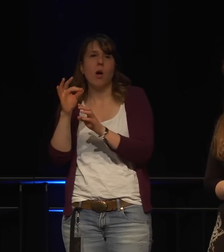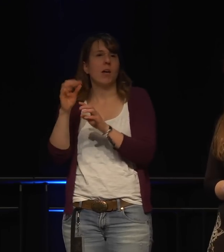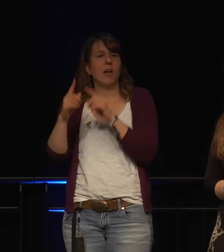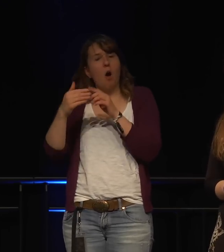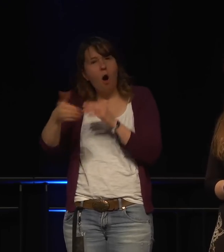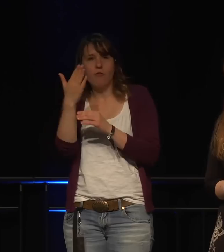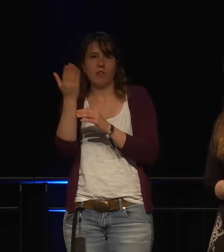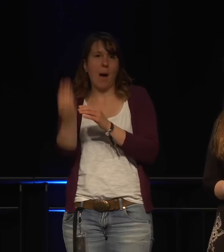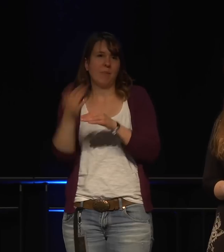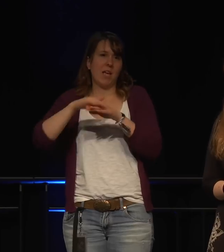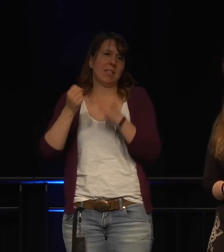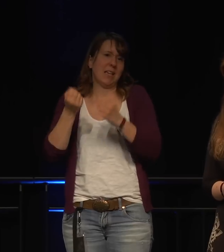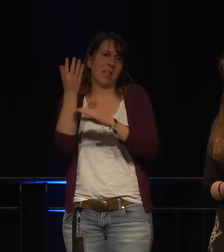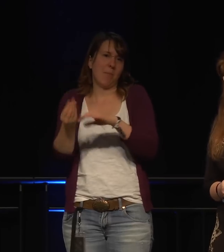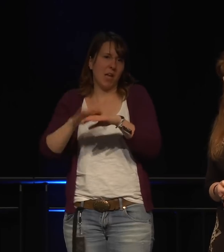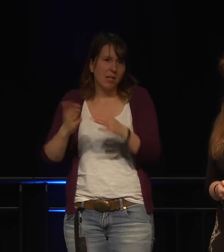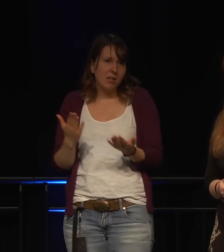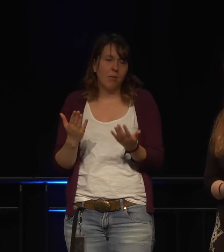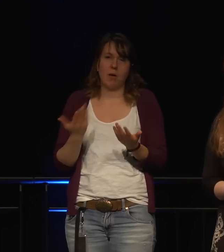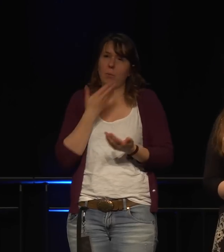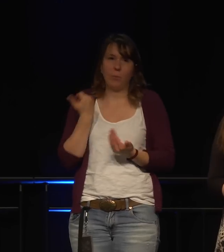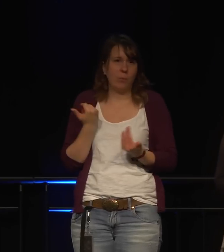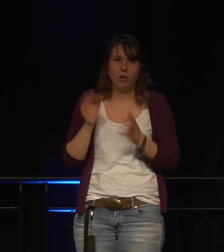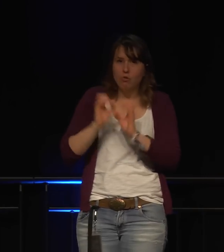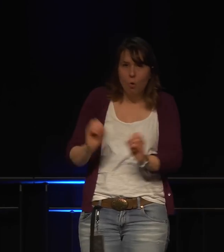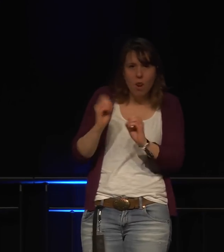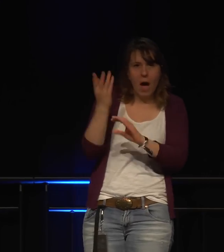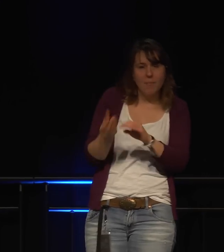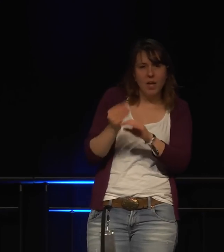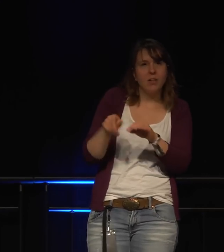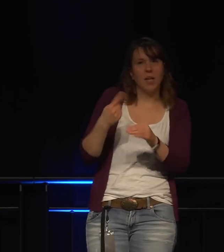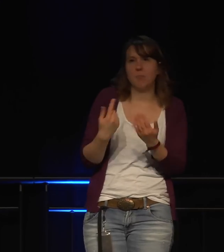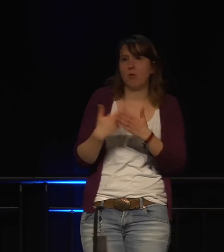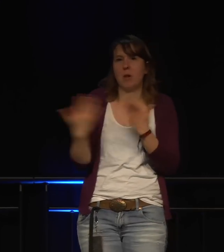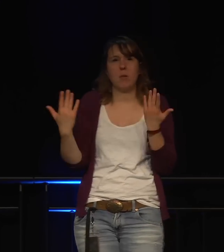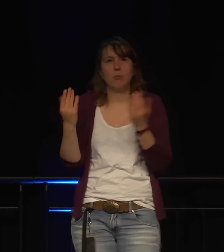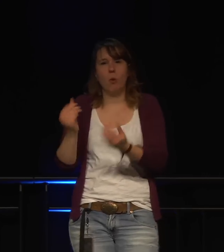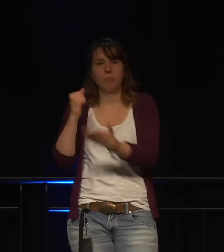nicht garantiert ist, kriegt es ein F-Rating. Verkäufer sollten gezwungen werden,